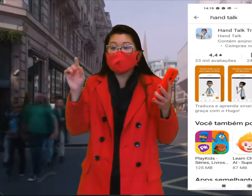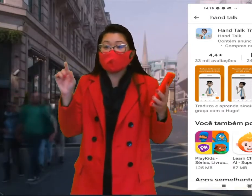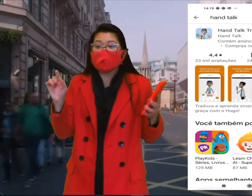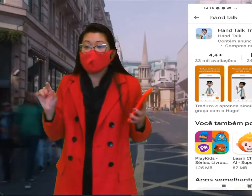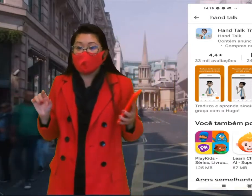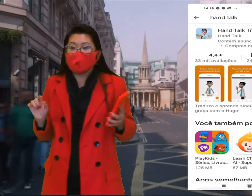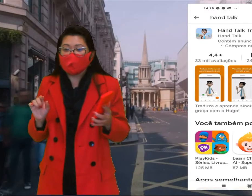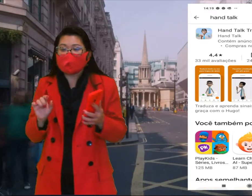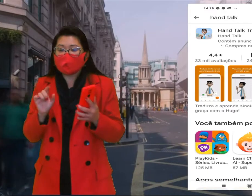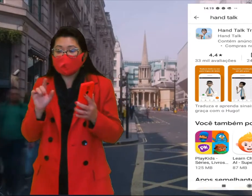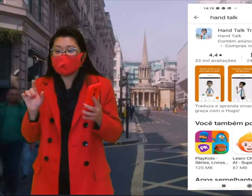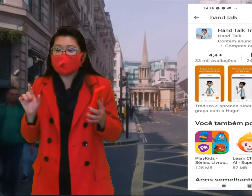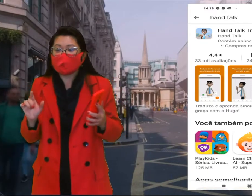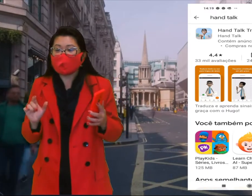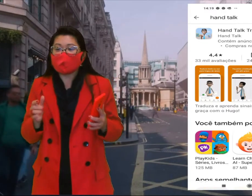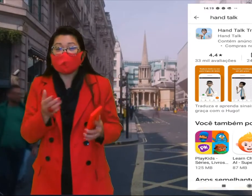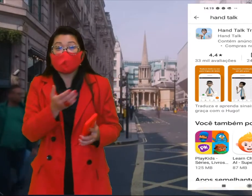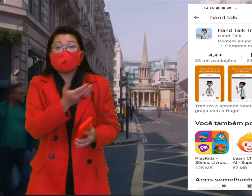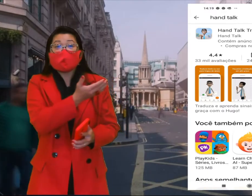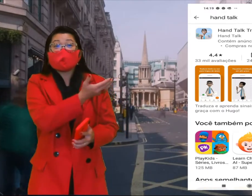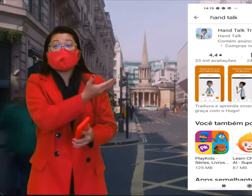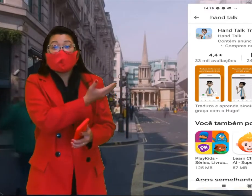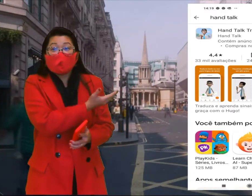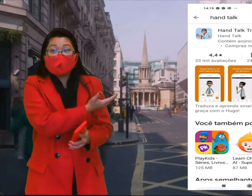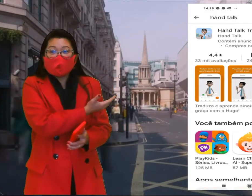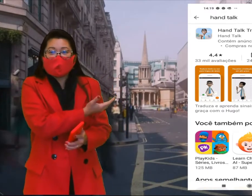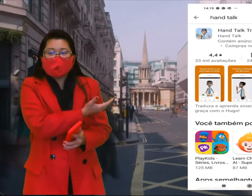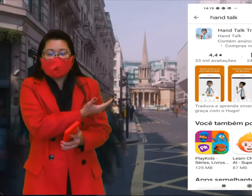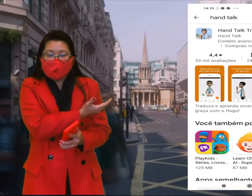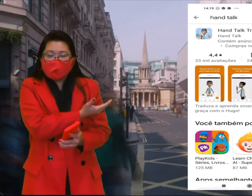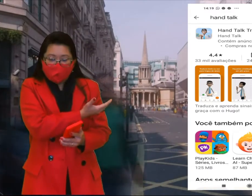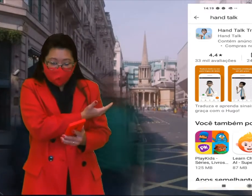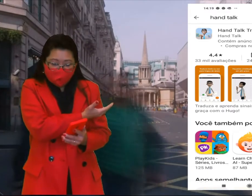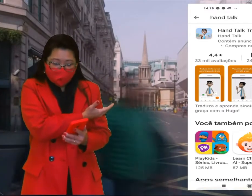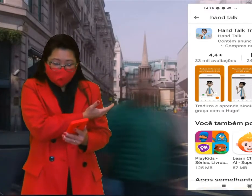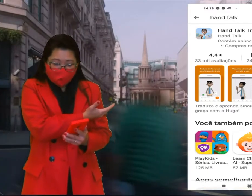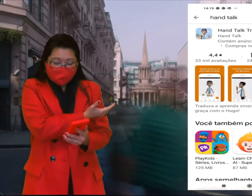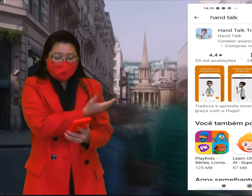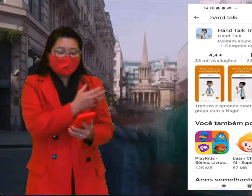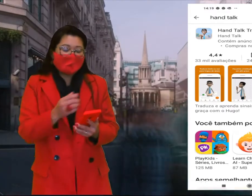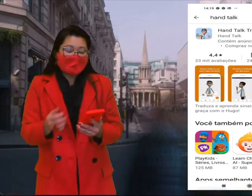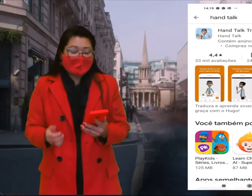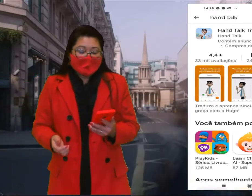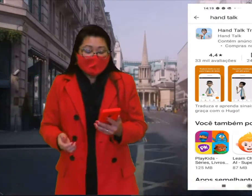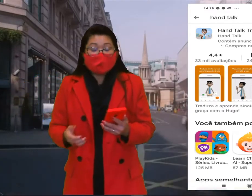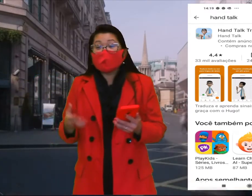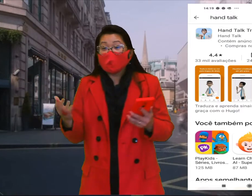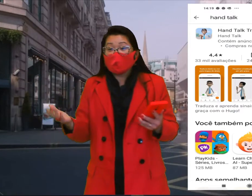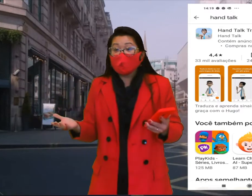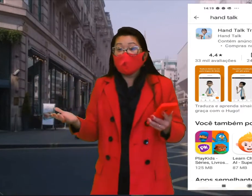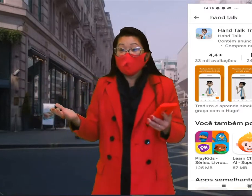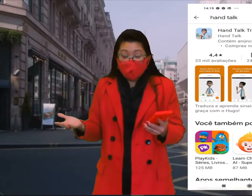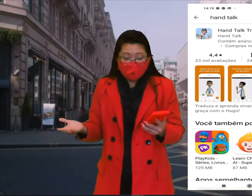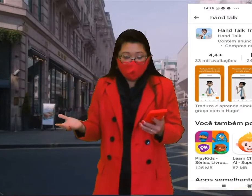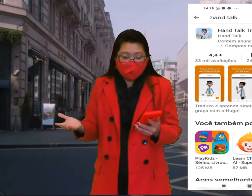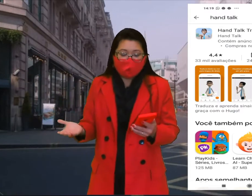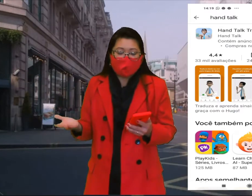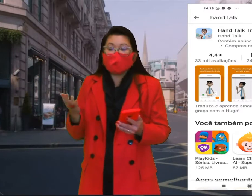rapazinho que vocês vão conhecer daqui a pouco, que é o Hugo, ele